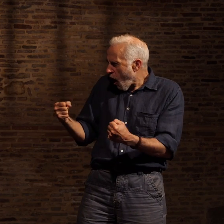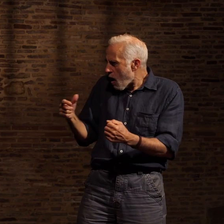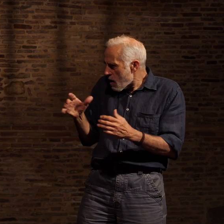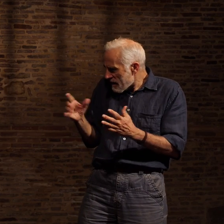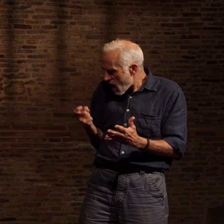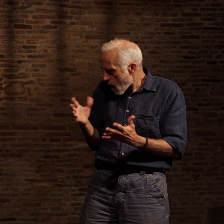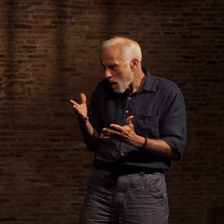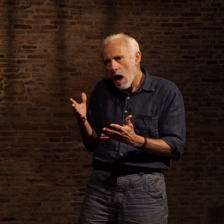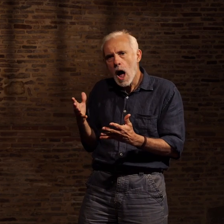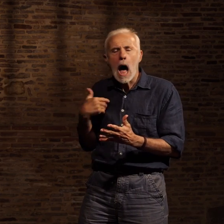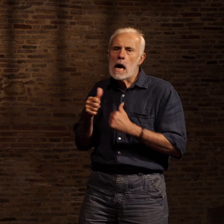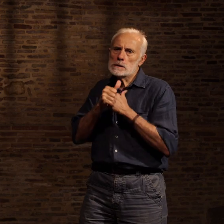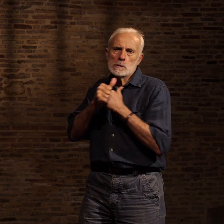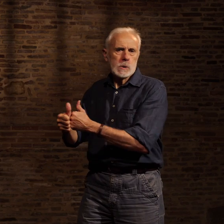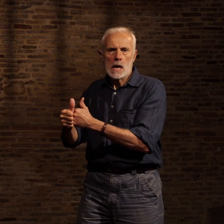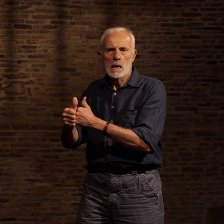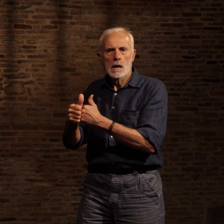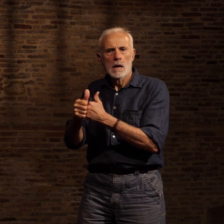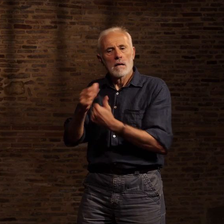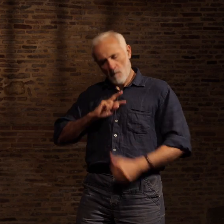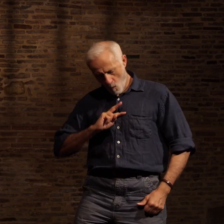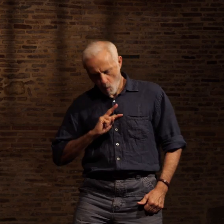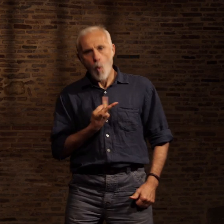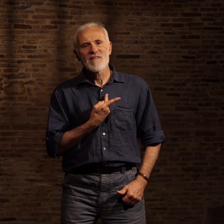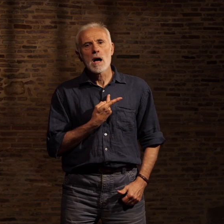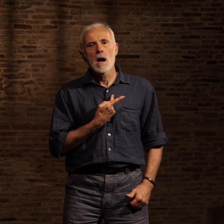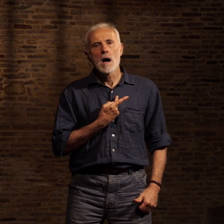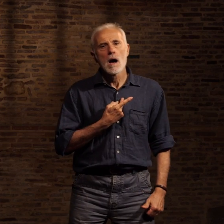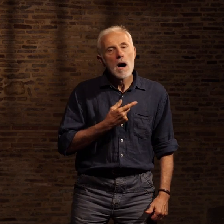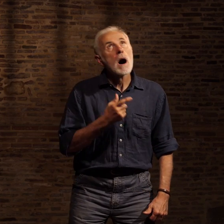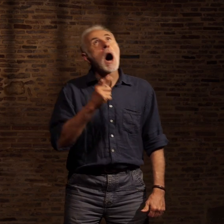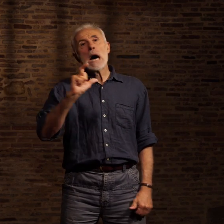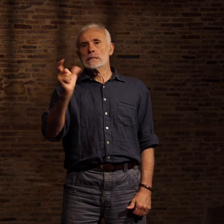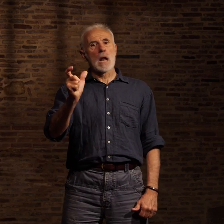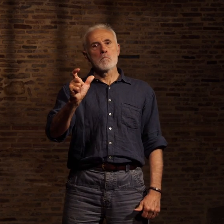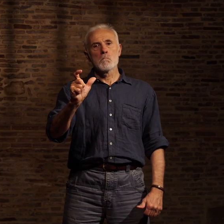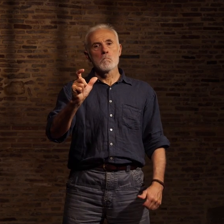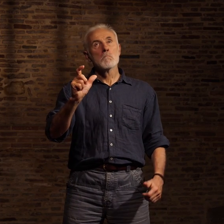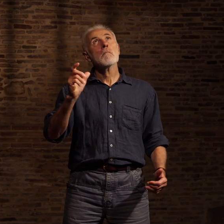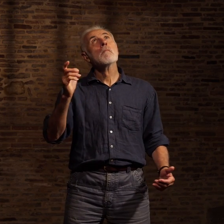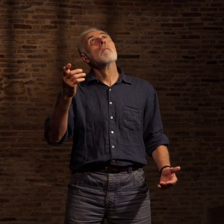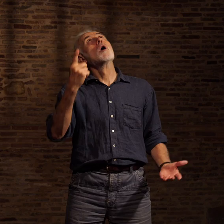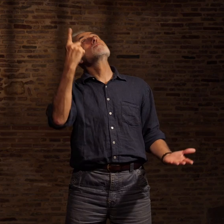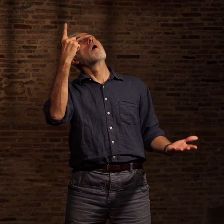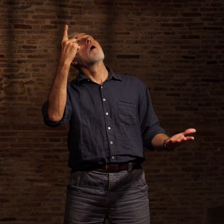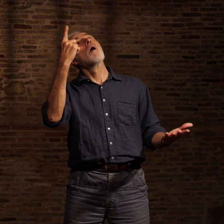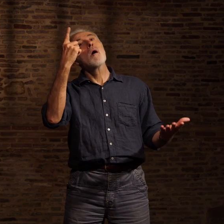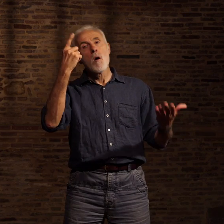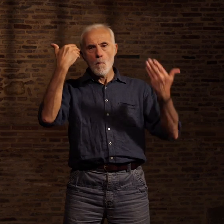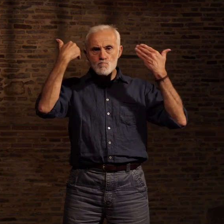Ainsi sorti du berceau de l'ignorance, Salahuddin, Abdullah et Mohamed. Moi, guerrier et